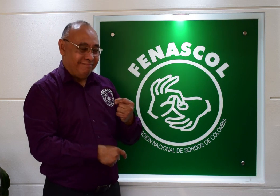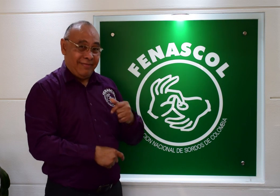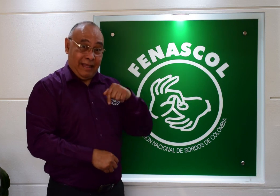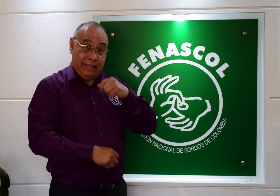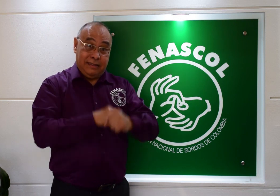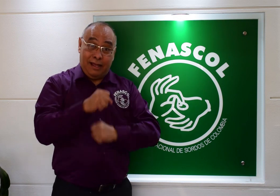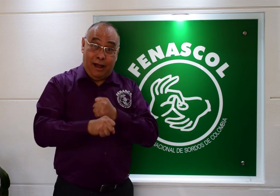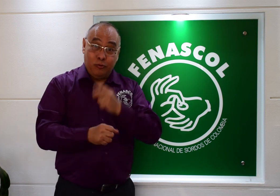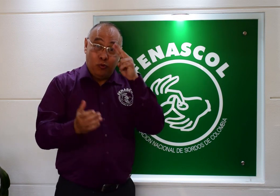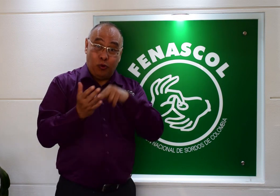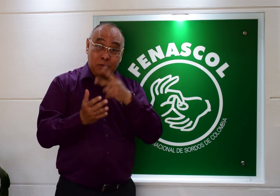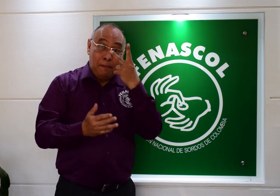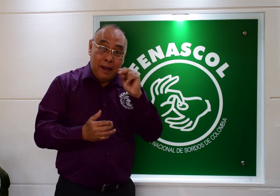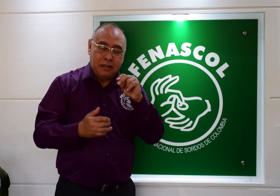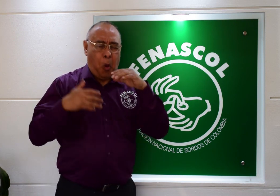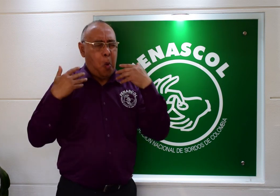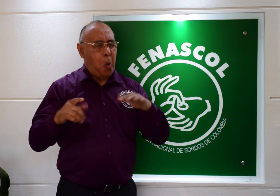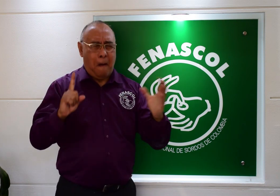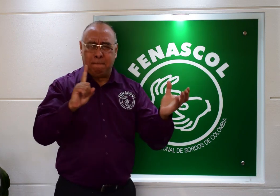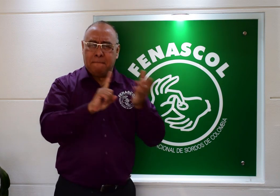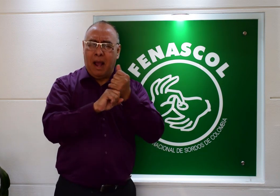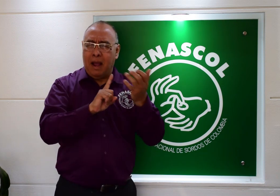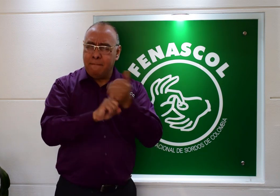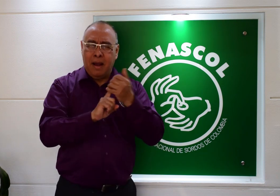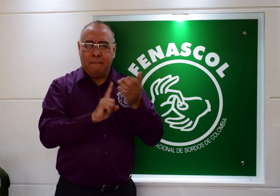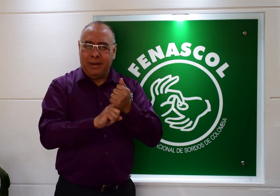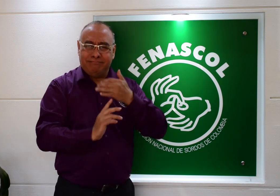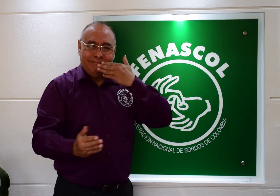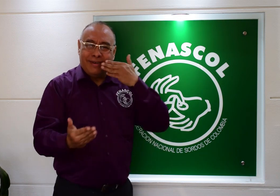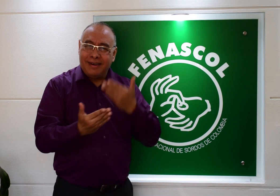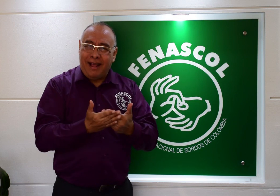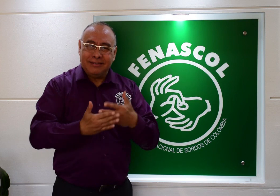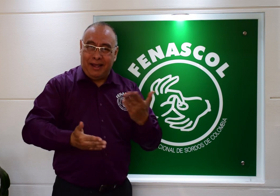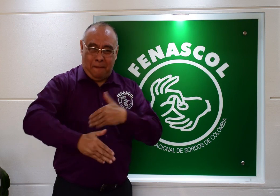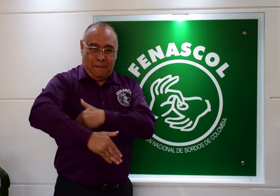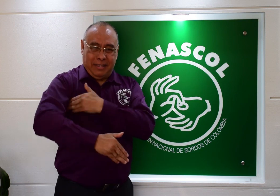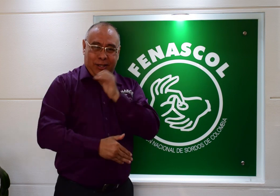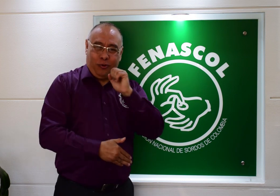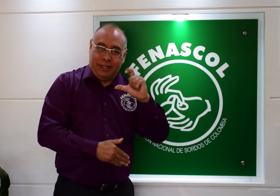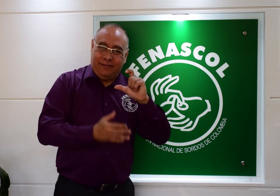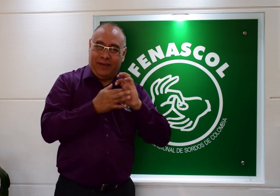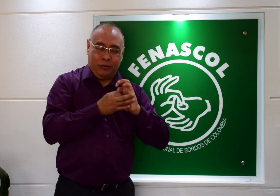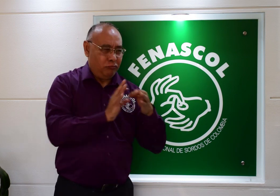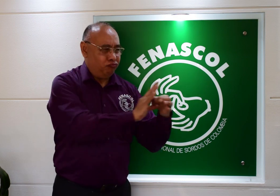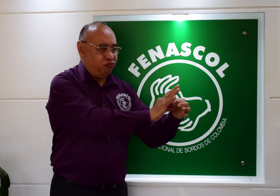2020 ha sido un año de grandes logros, gracias a la alianza público-privada entre Mintic y